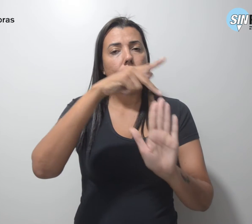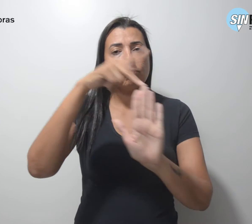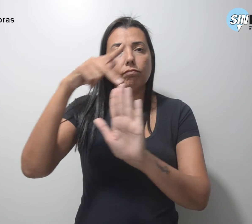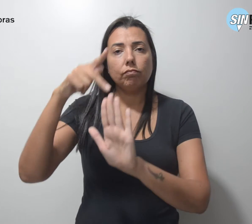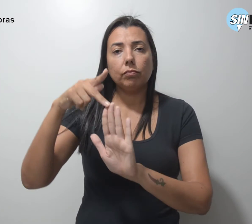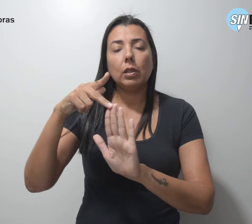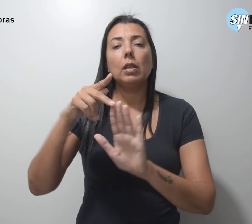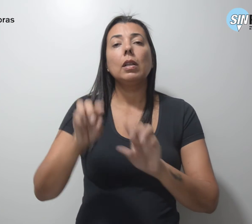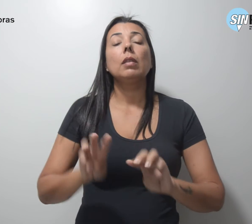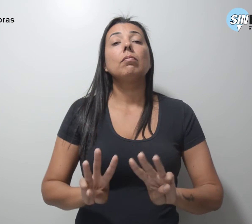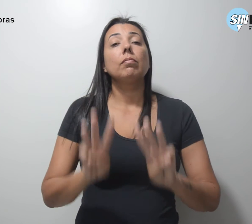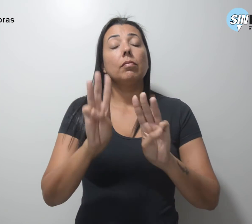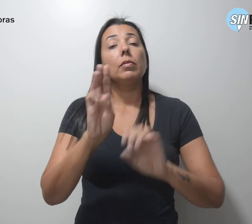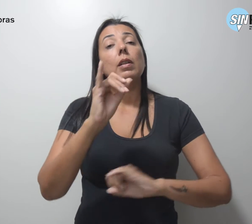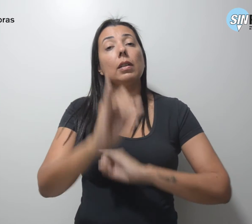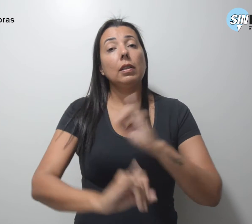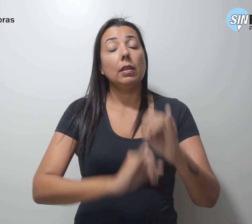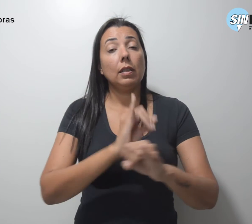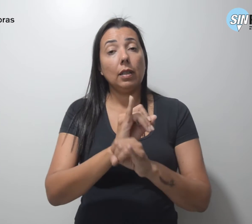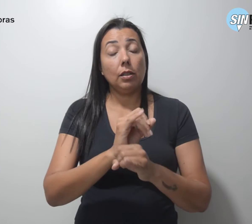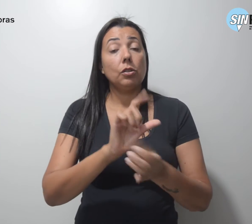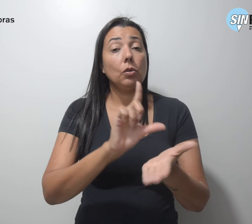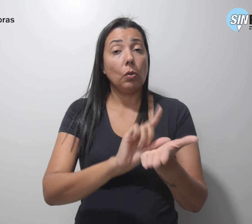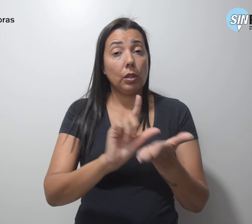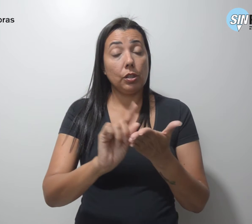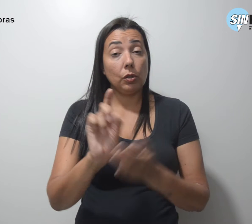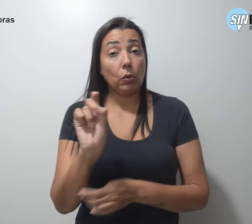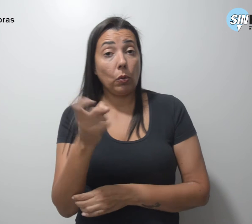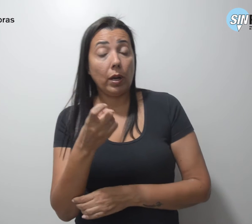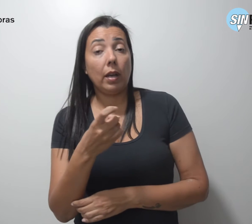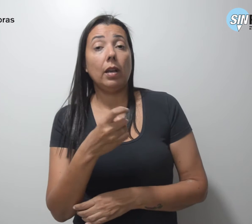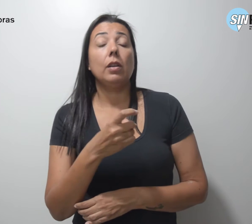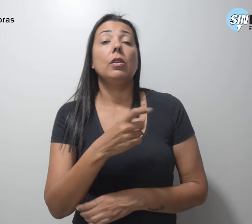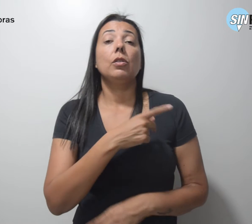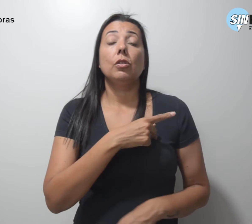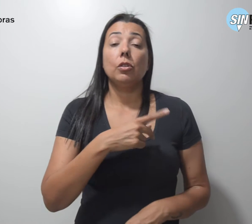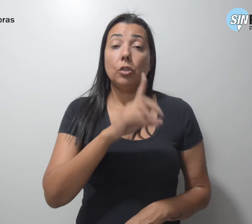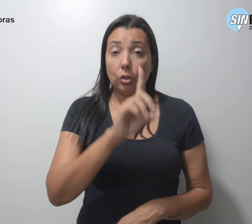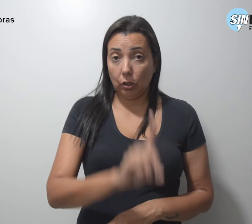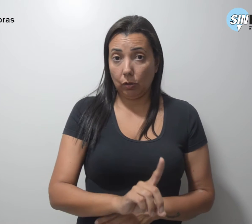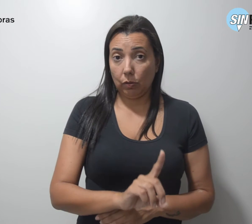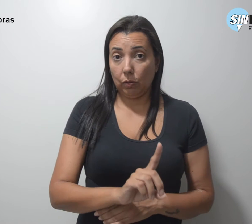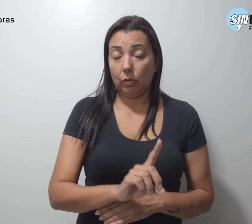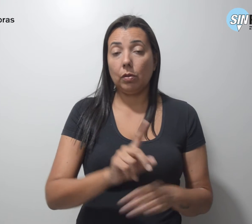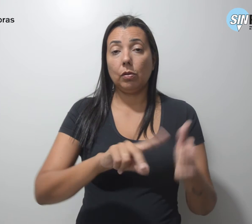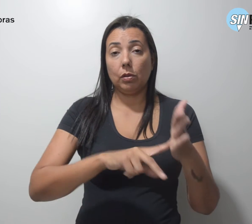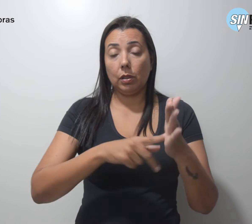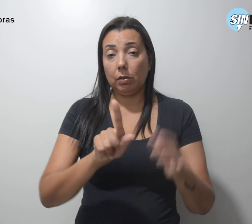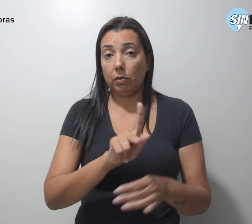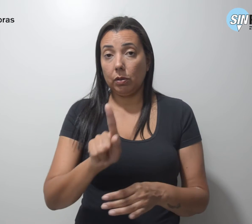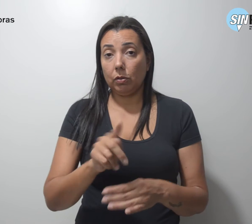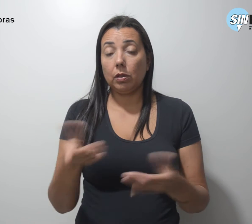artigo de Rosilene Correia, ex-diretora do Simpro e atual secretária de Finanças da